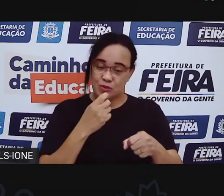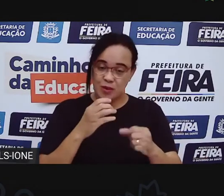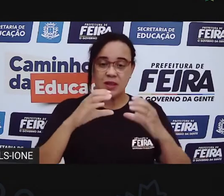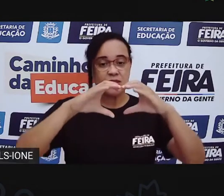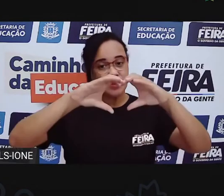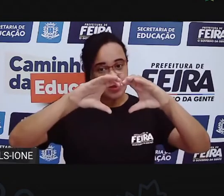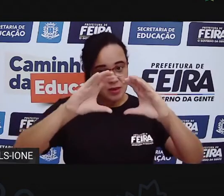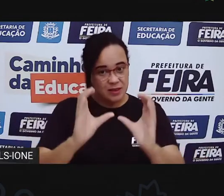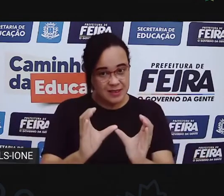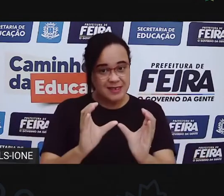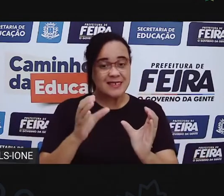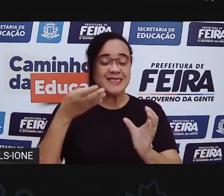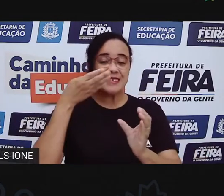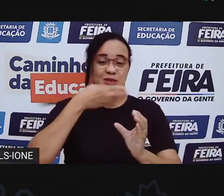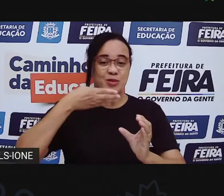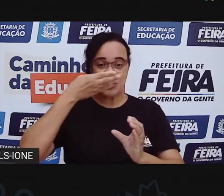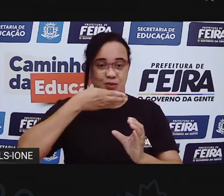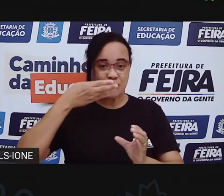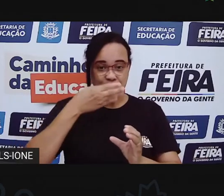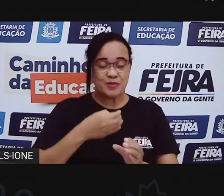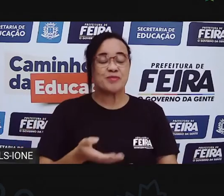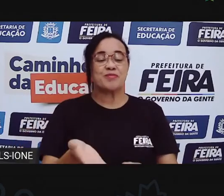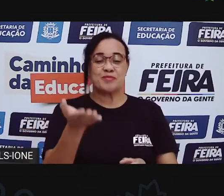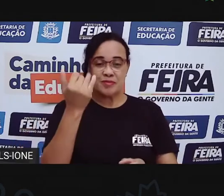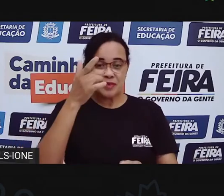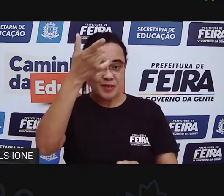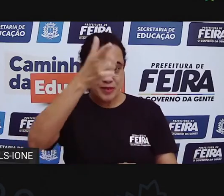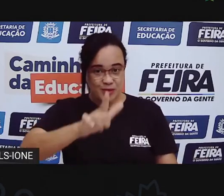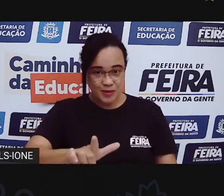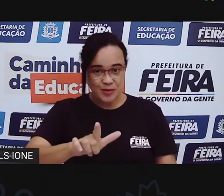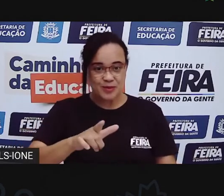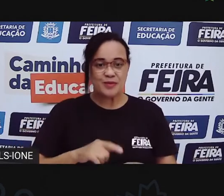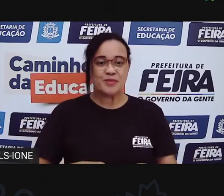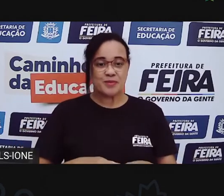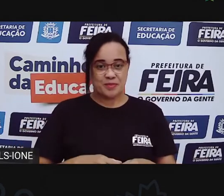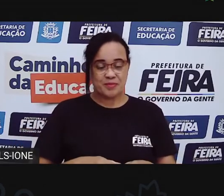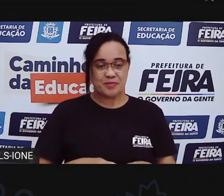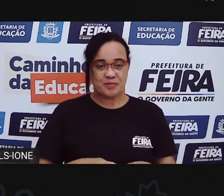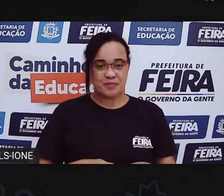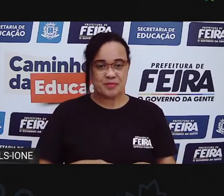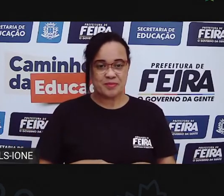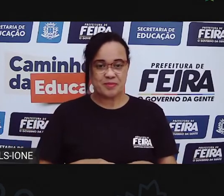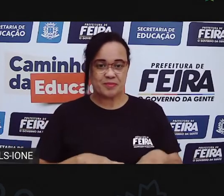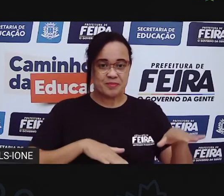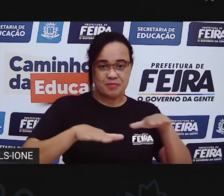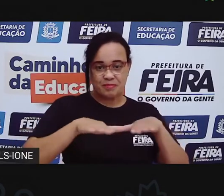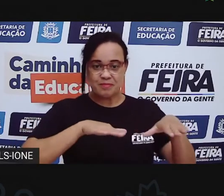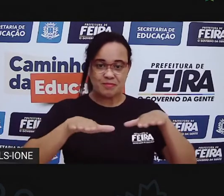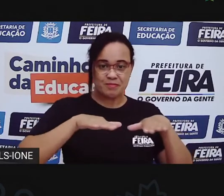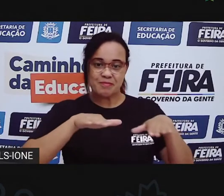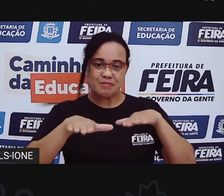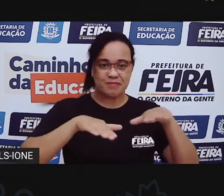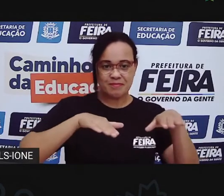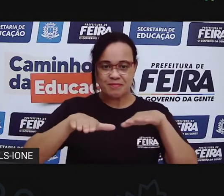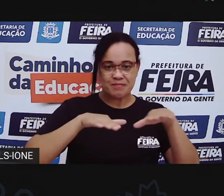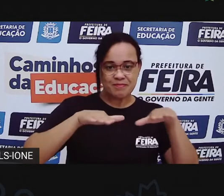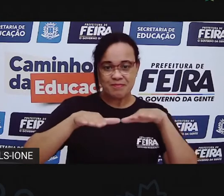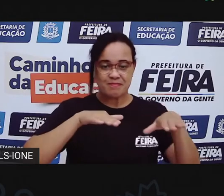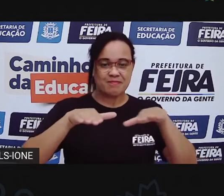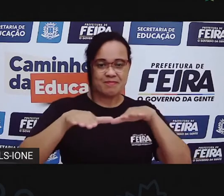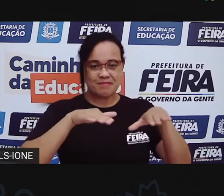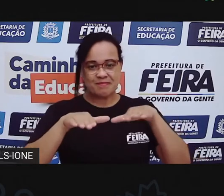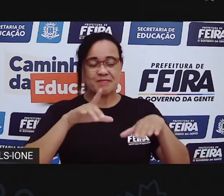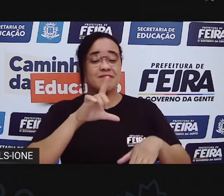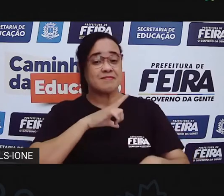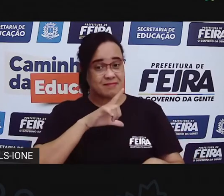O tomate e o caqui. Vamos de novo? Vamos. Tem movimento? Tem. A gente vai aprender agora ou